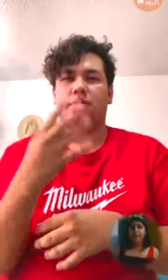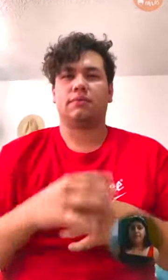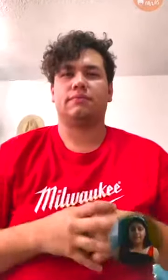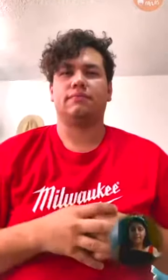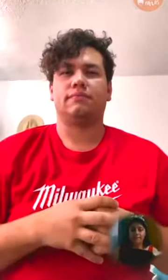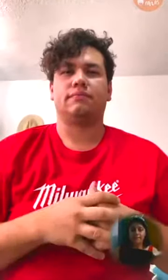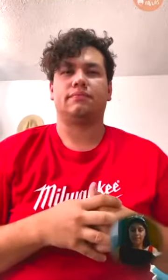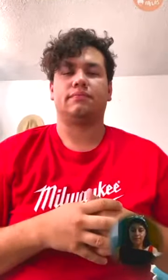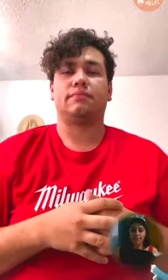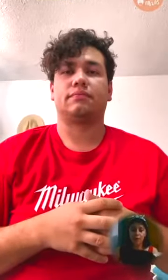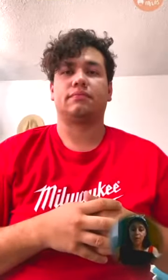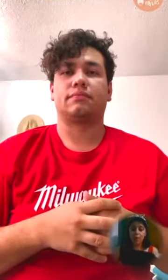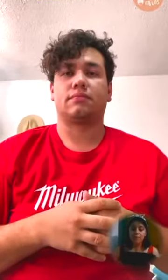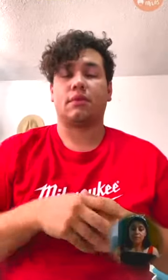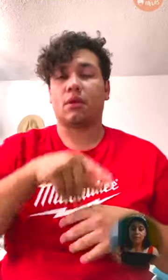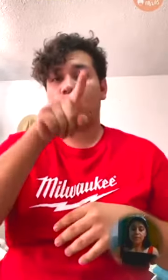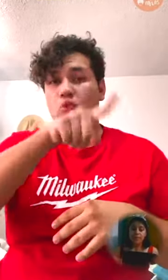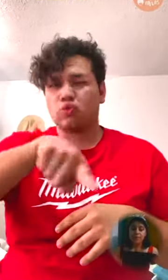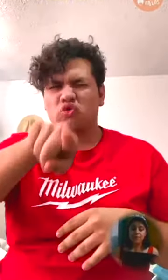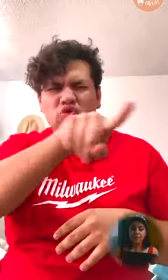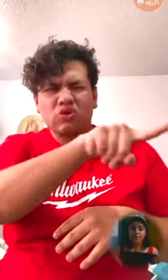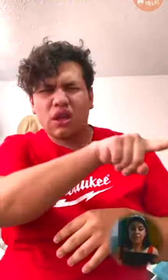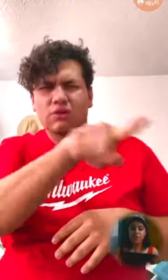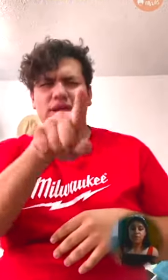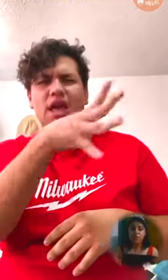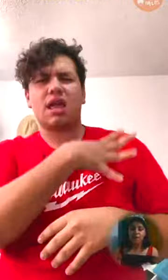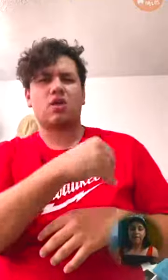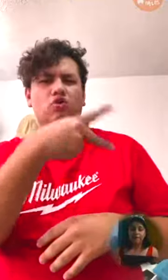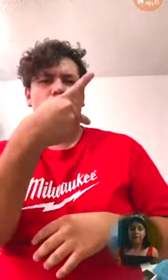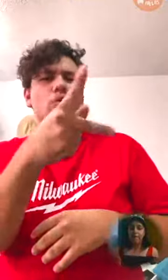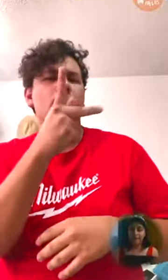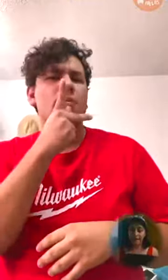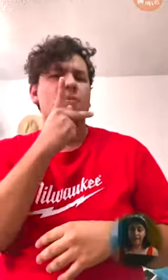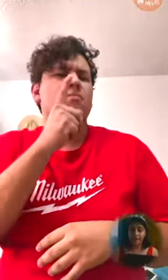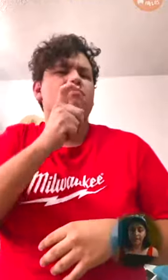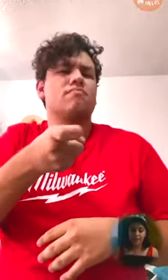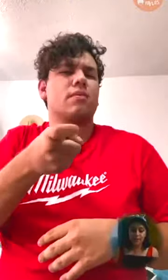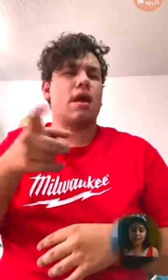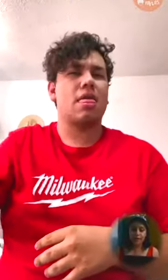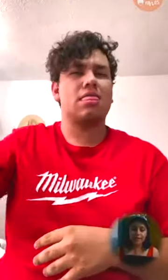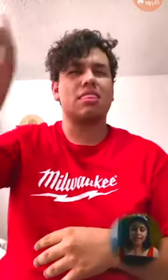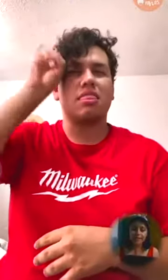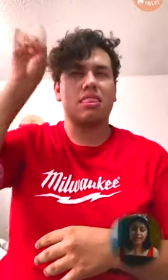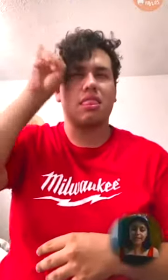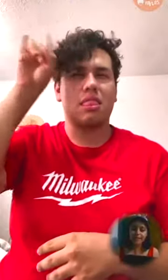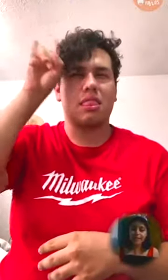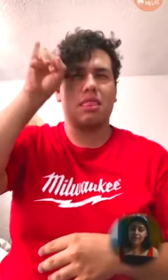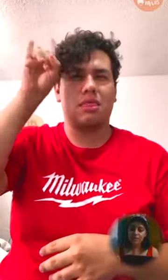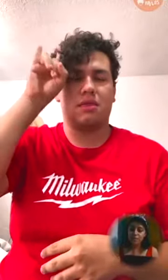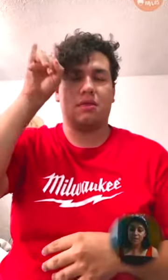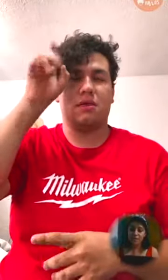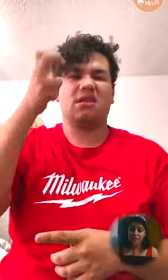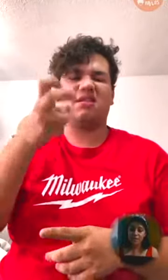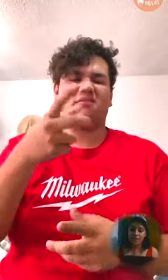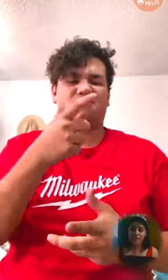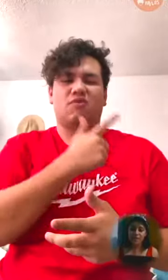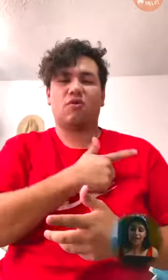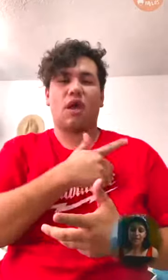Dice así, Pues ustedes son hijos de su padre, el diablo, y les encanta hacer las cosas malvadas que él hace.